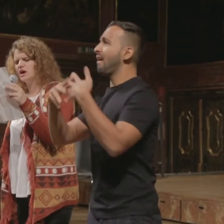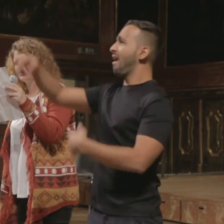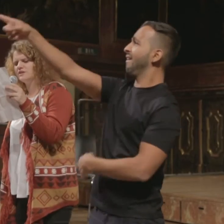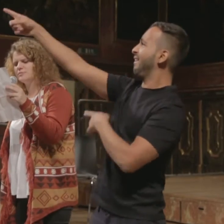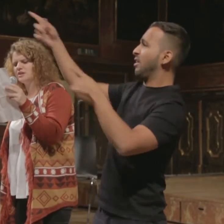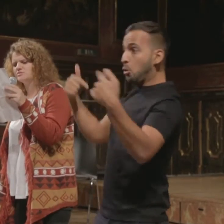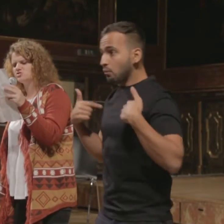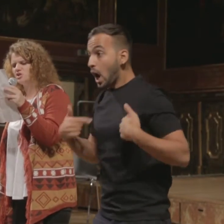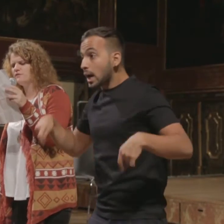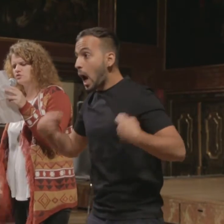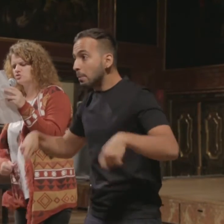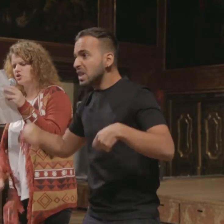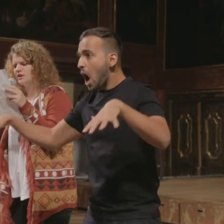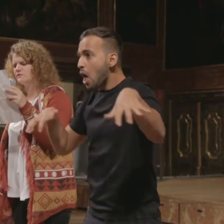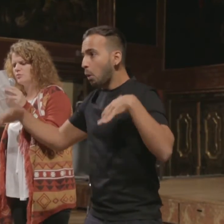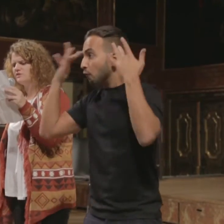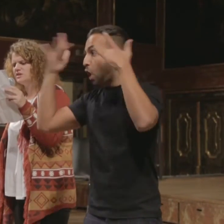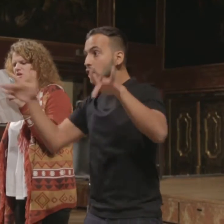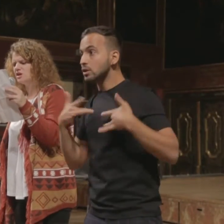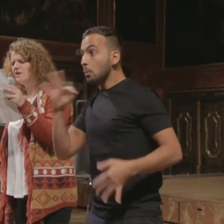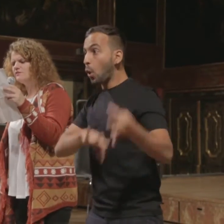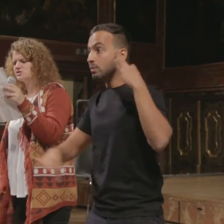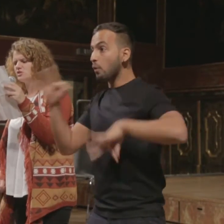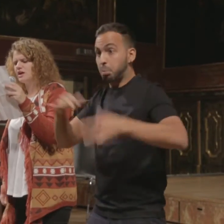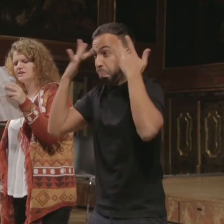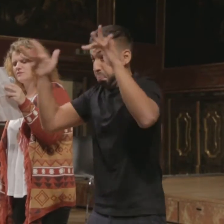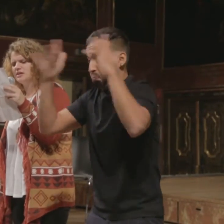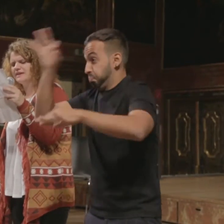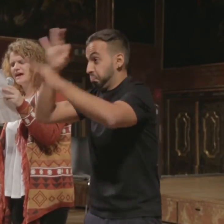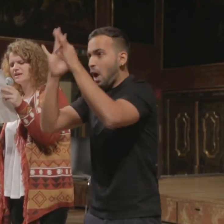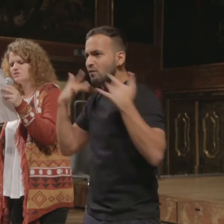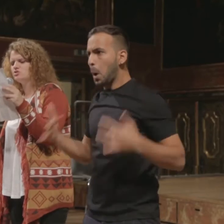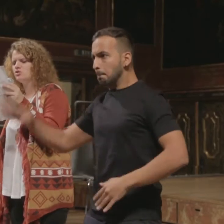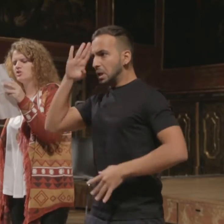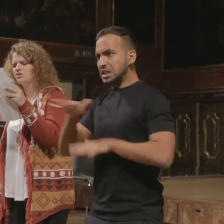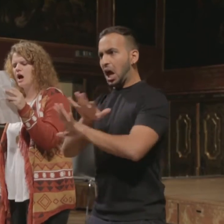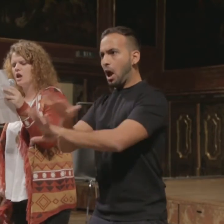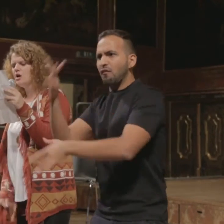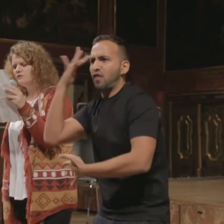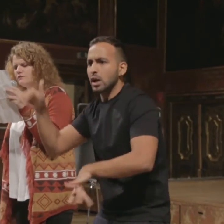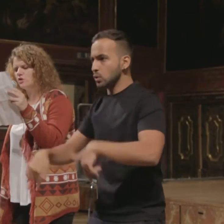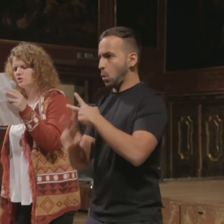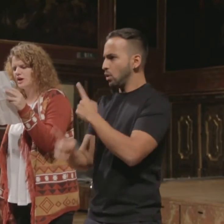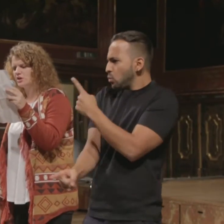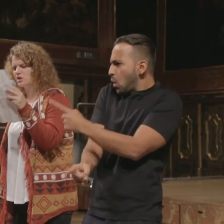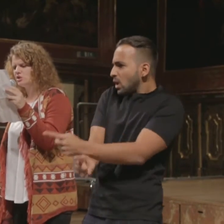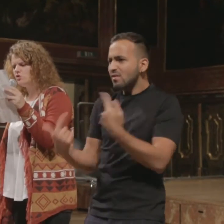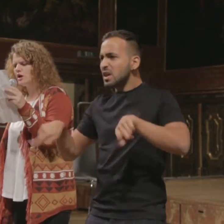gar nicht, wie Kapitalismus geht. Wir wissen doch gar nicht, wie Profit geht. Wir wissen doch gar nicht, wie Militär geht. Wir sind doch neutral. Wir wollen keinen Krieg. Nur ein